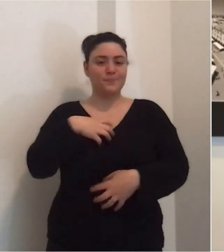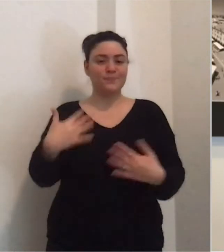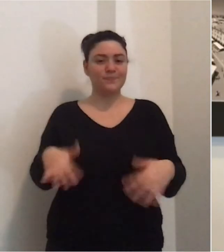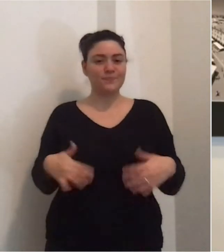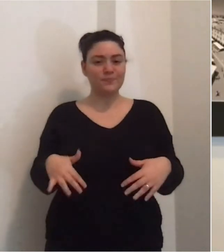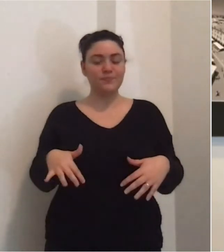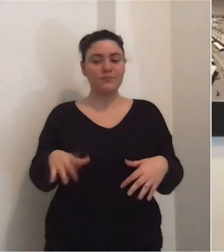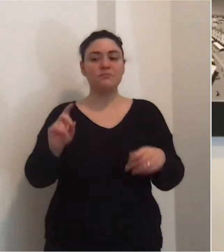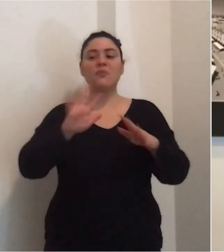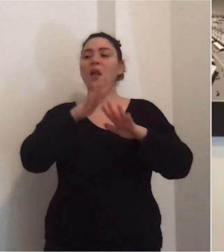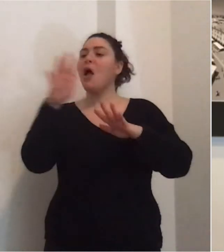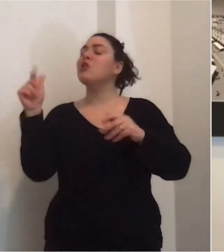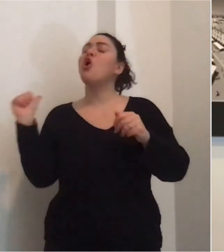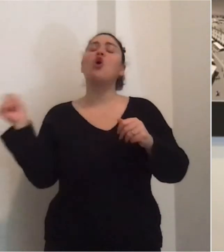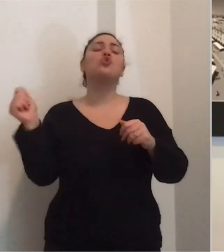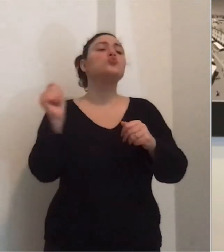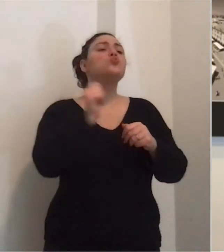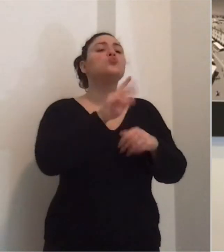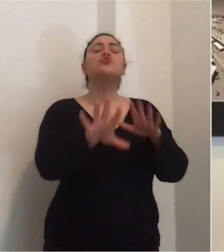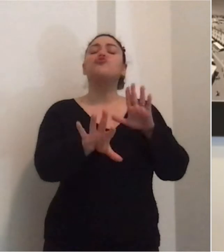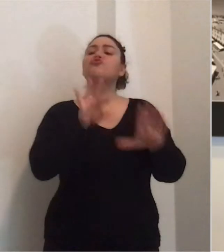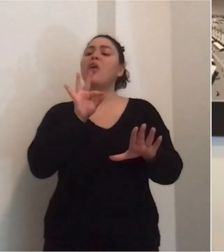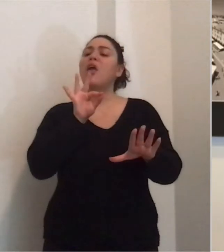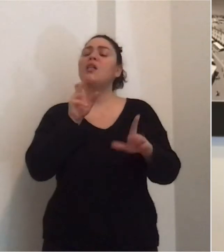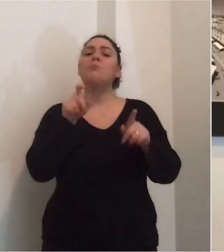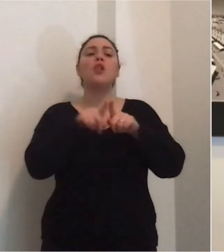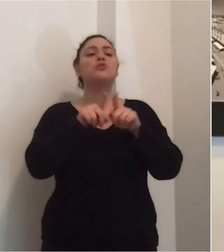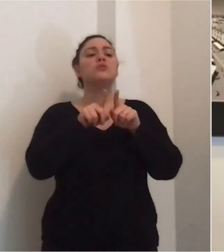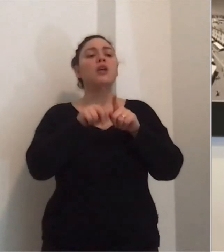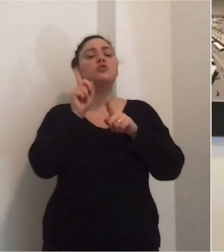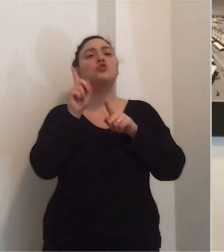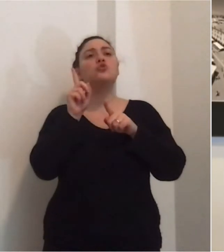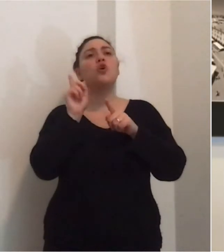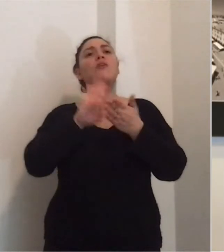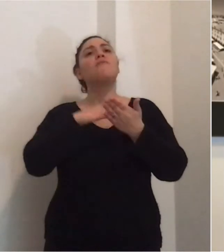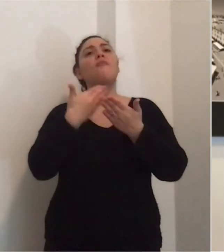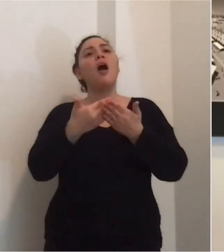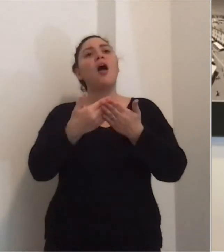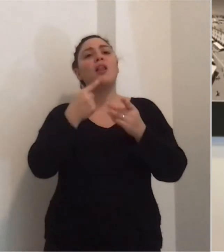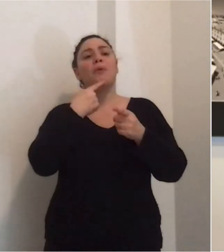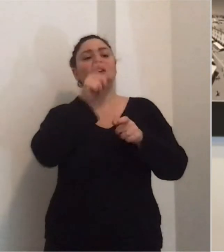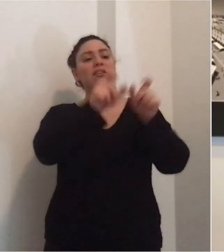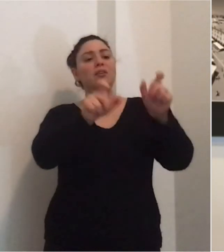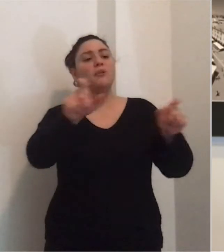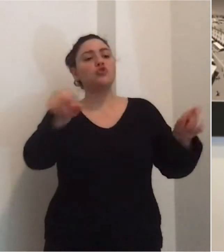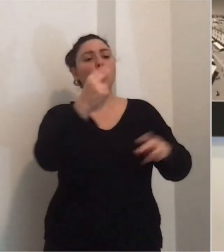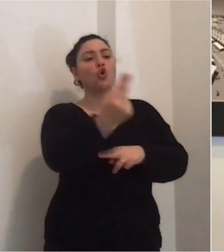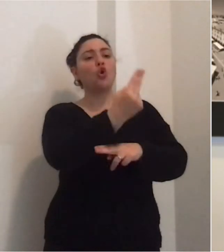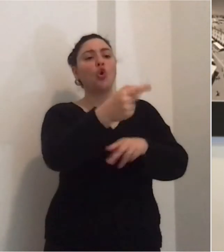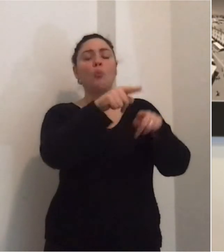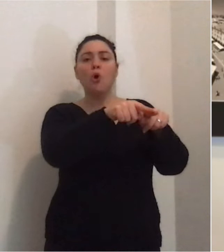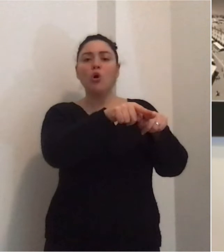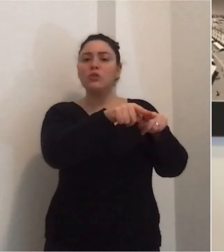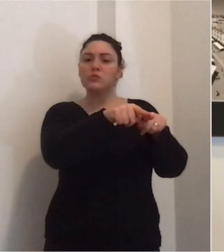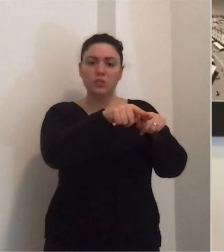altre persone stanno insomma in un qualche modo dicendo ai familiari, ai parenti, gli amici che quelle